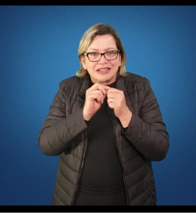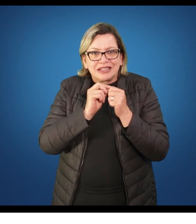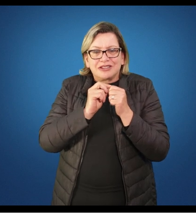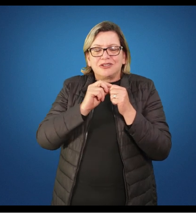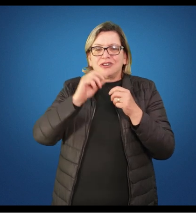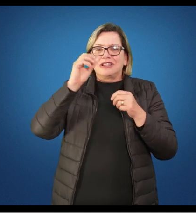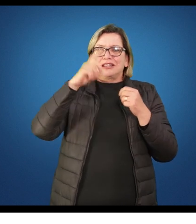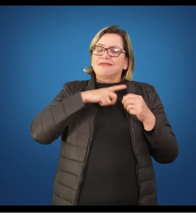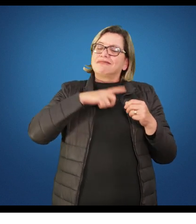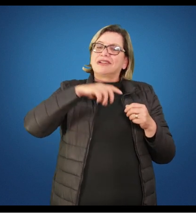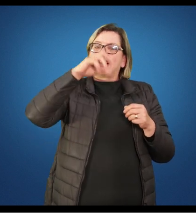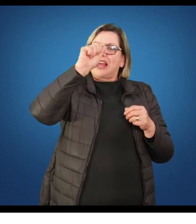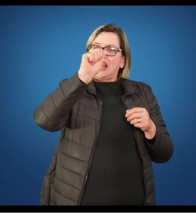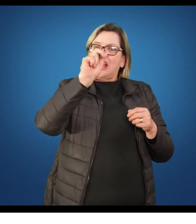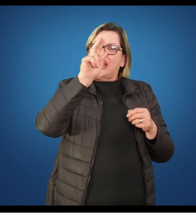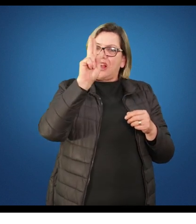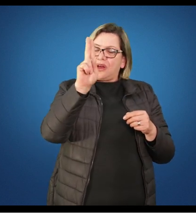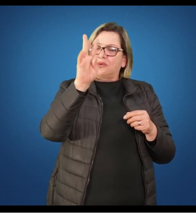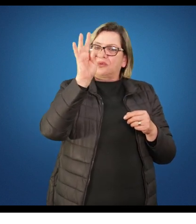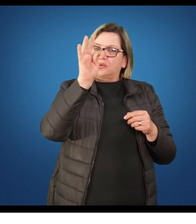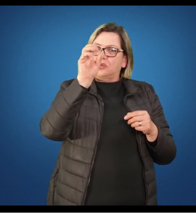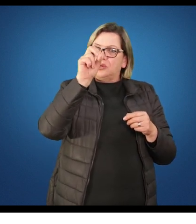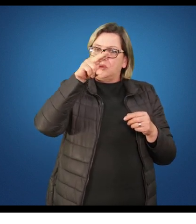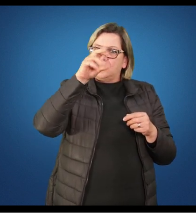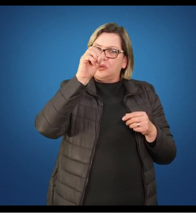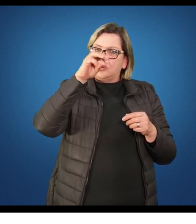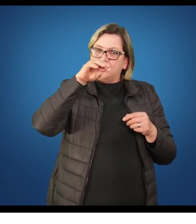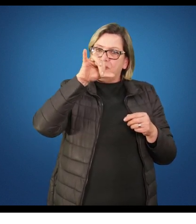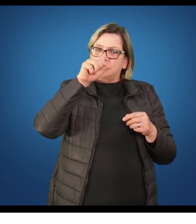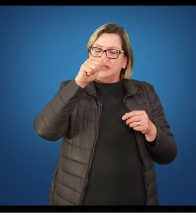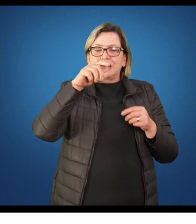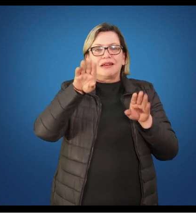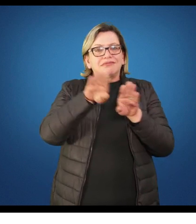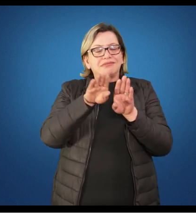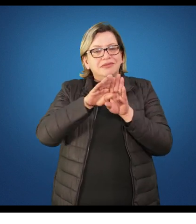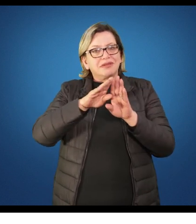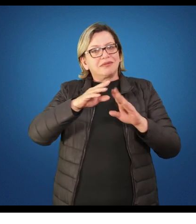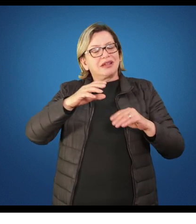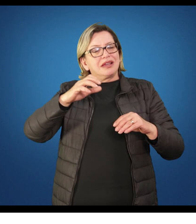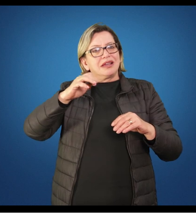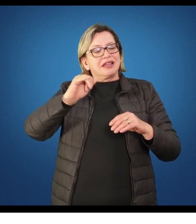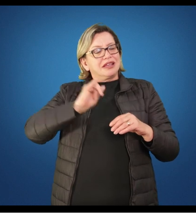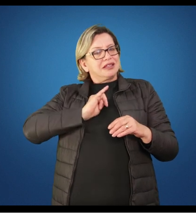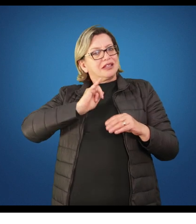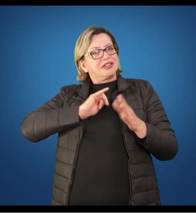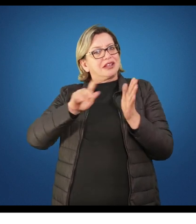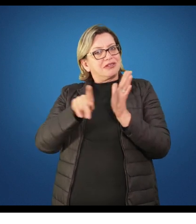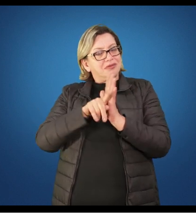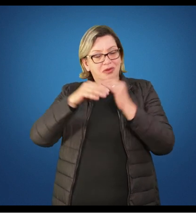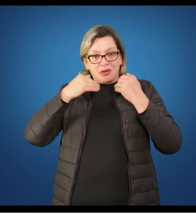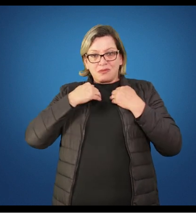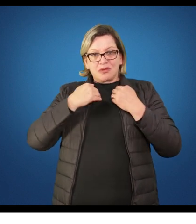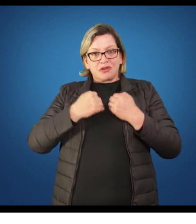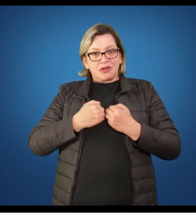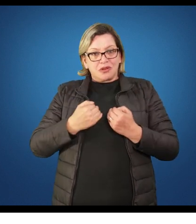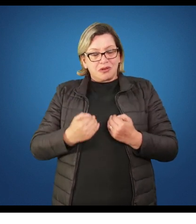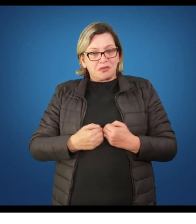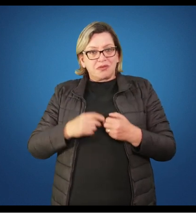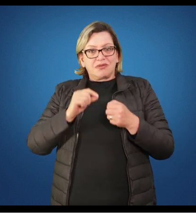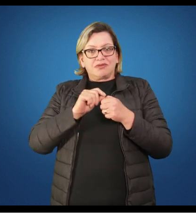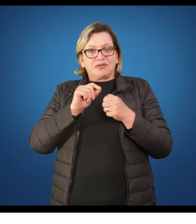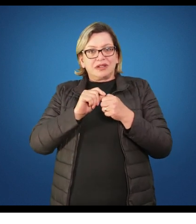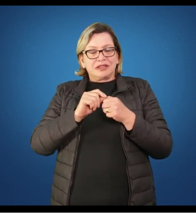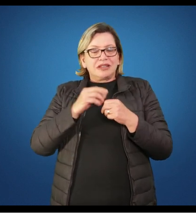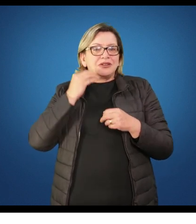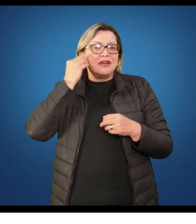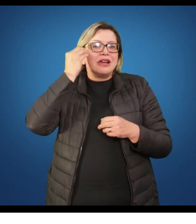autonomia e identidade corporal e vão dando para ela a capacidade, então, de conseguir ousar e